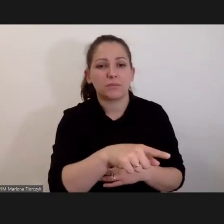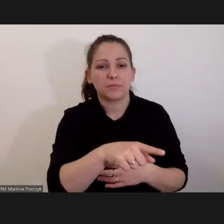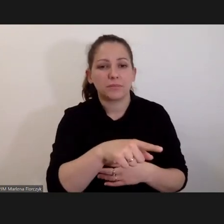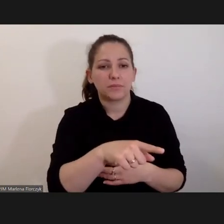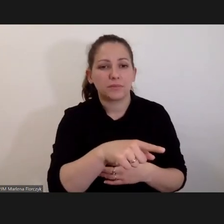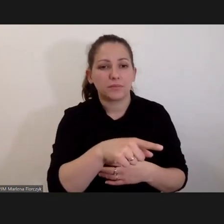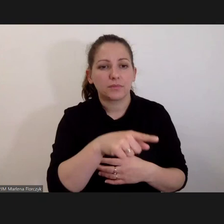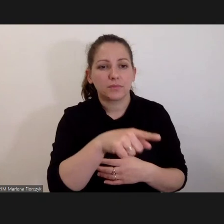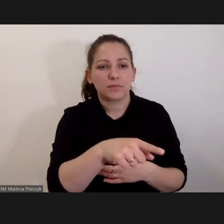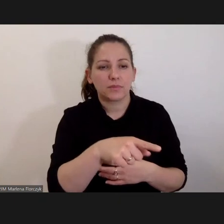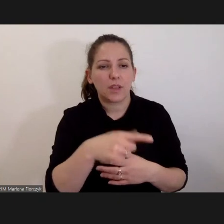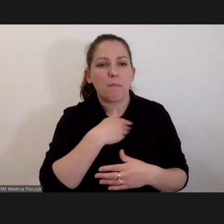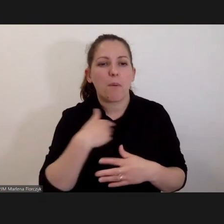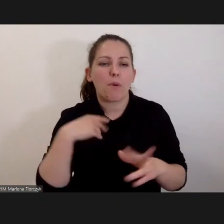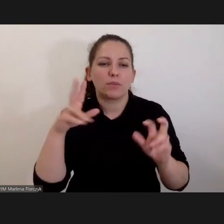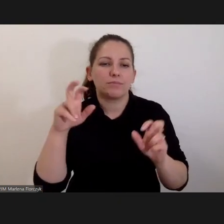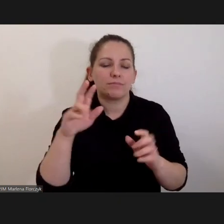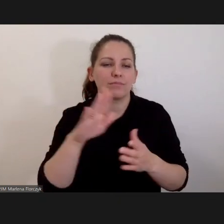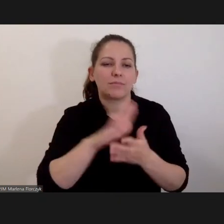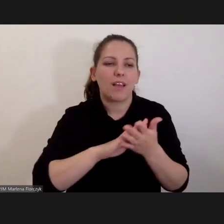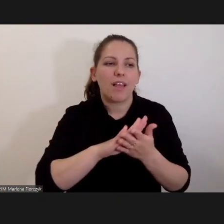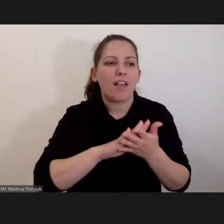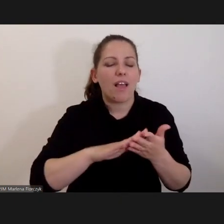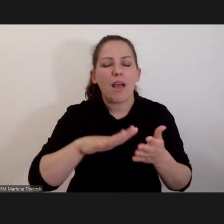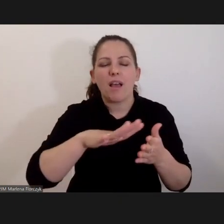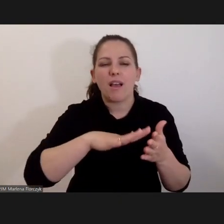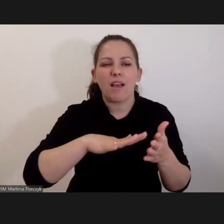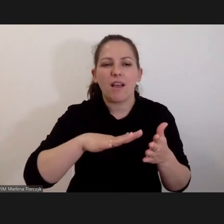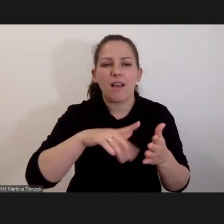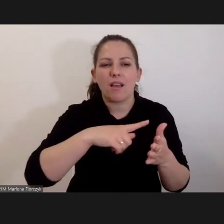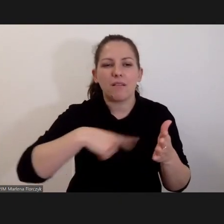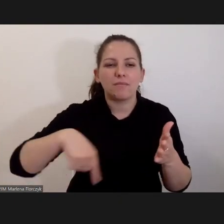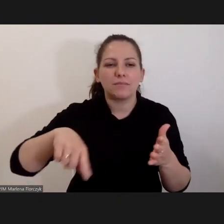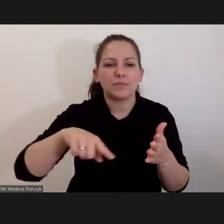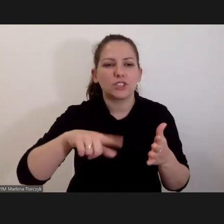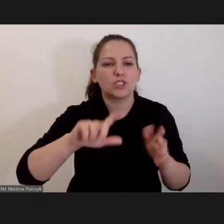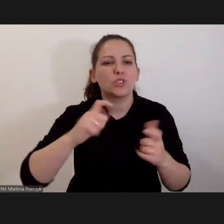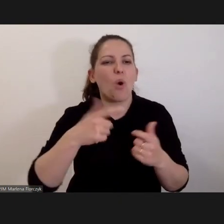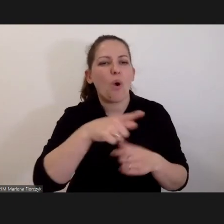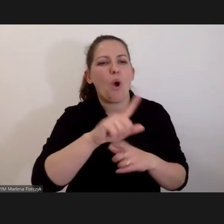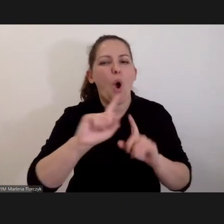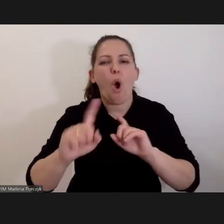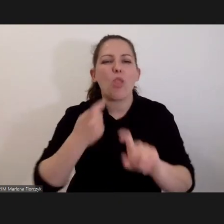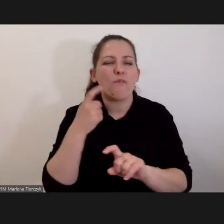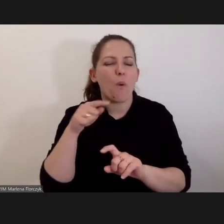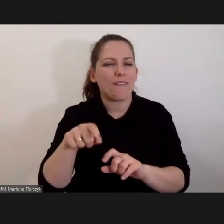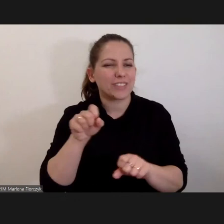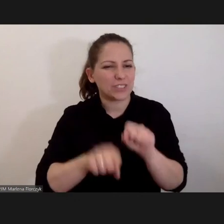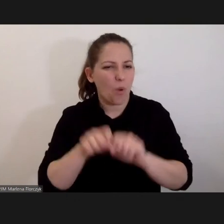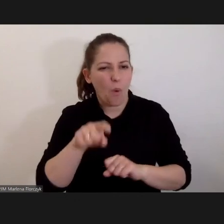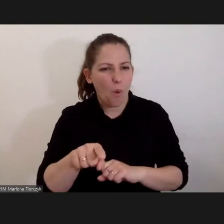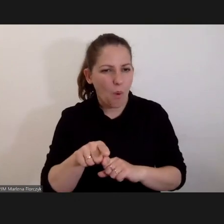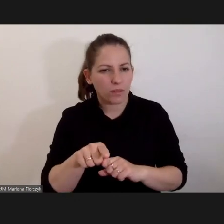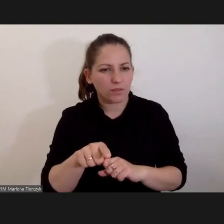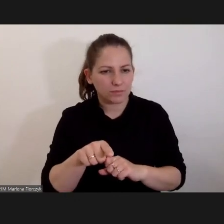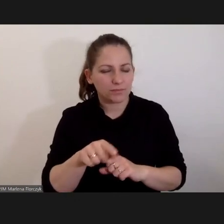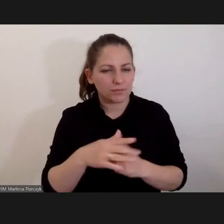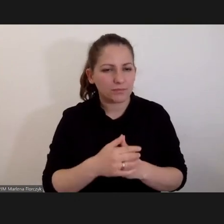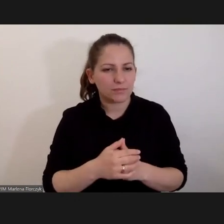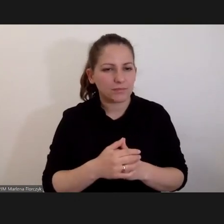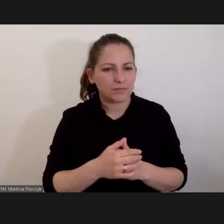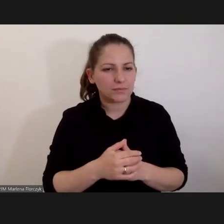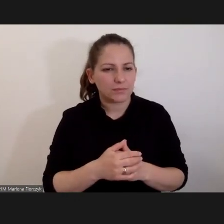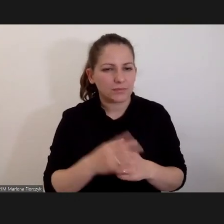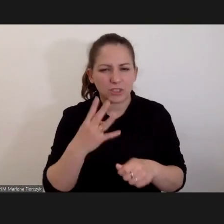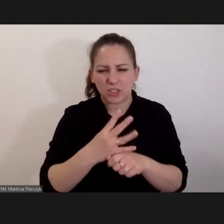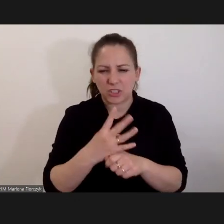jakbyśmy powiedzieli po polsku, wyczyścić sobie przedpole na tym etapie. Czyli to, co robi sędziowie w ławcy, prawda, w 441